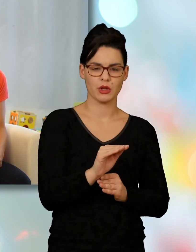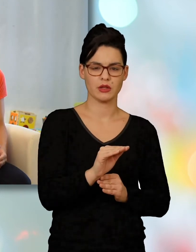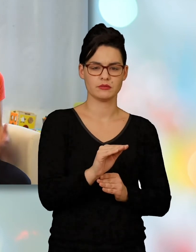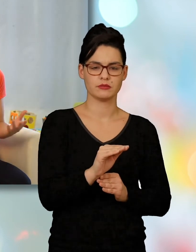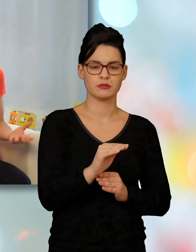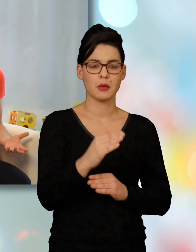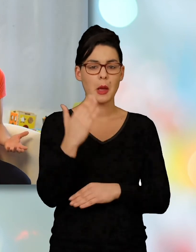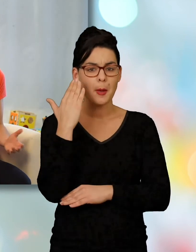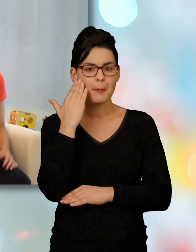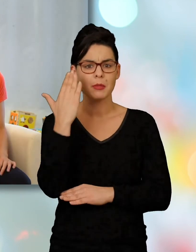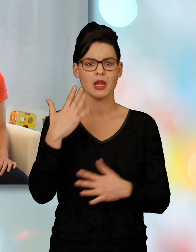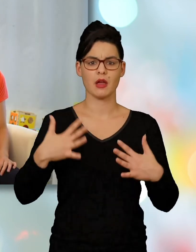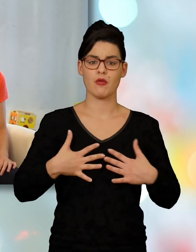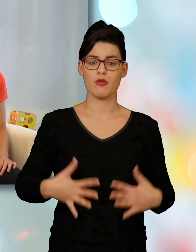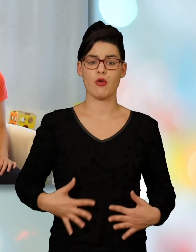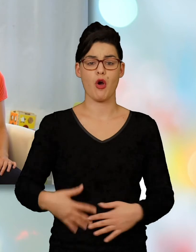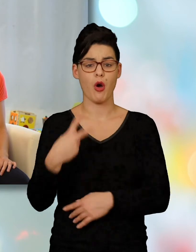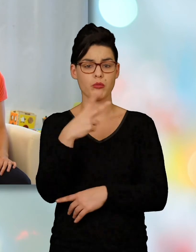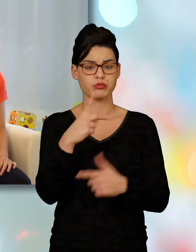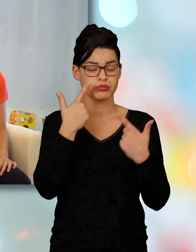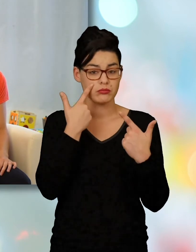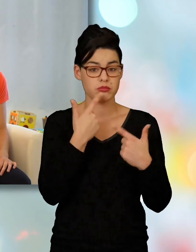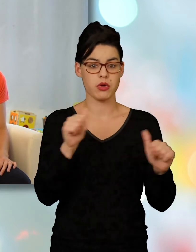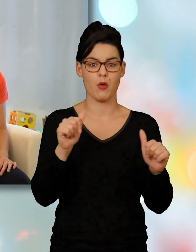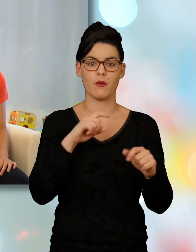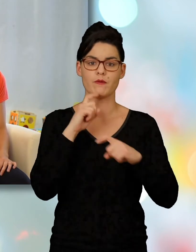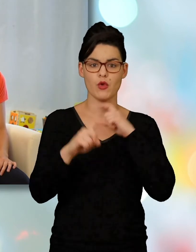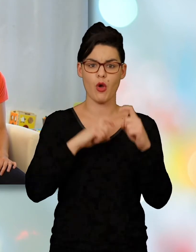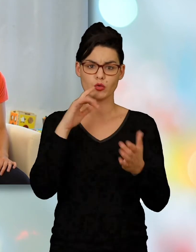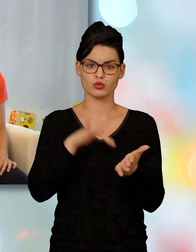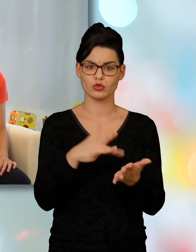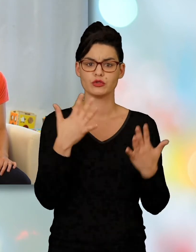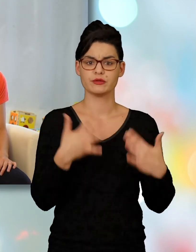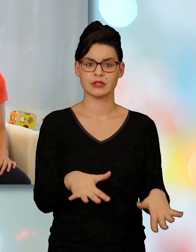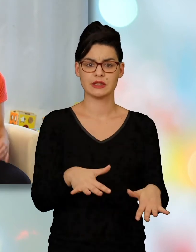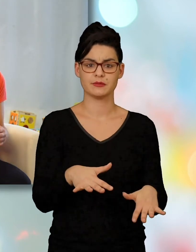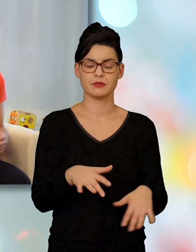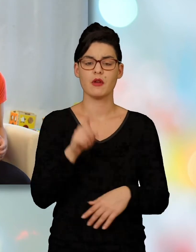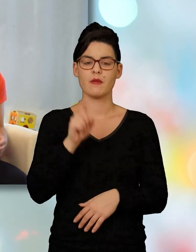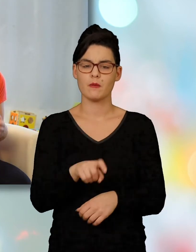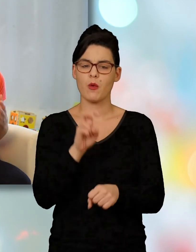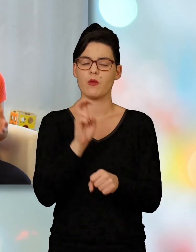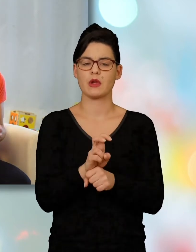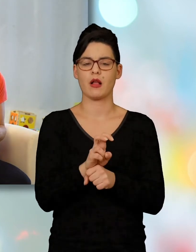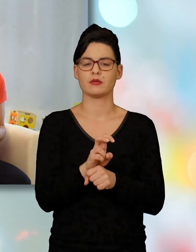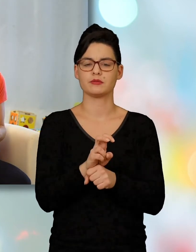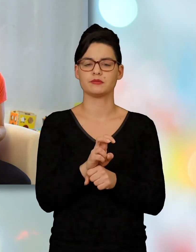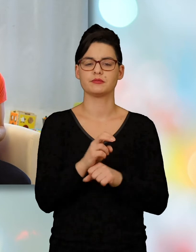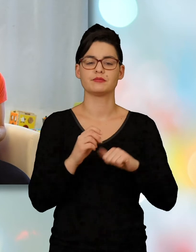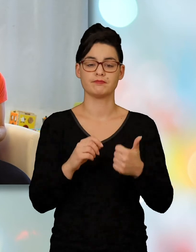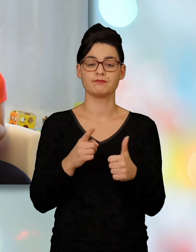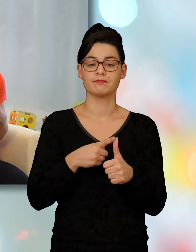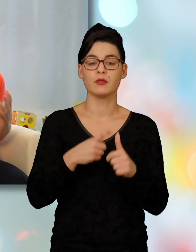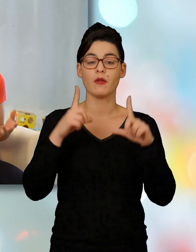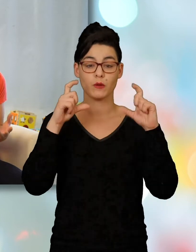Si les violences subies se voient, pensez à faire des photos, à avoir le réflexe de faire des captures d'écran de votre téléphone.